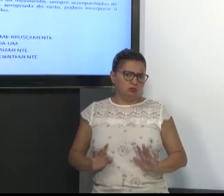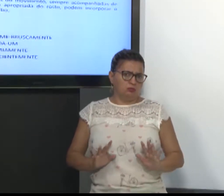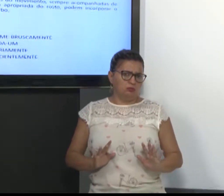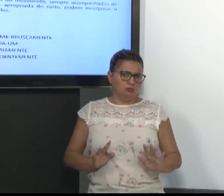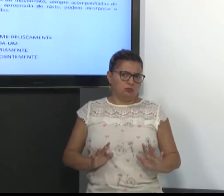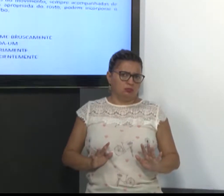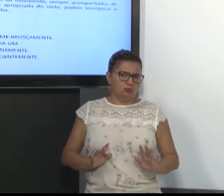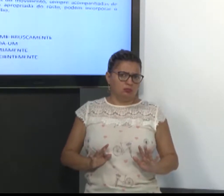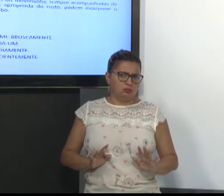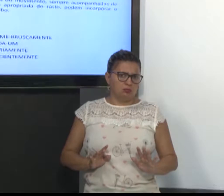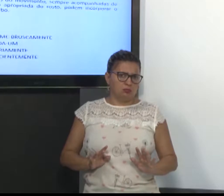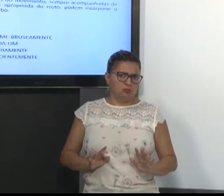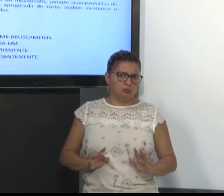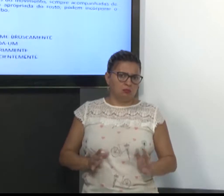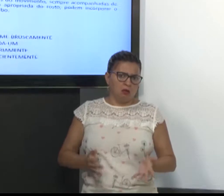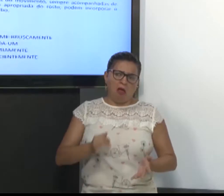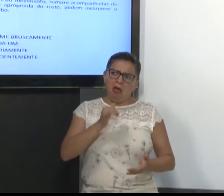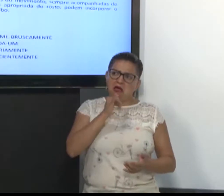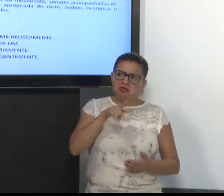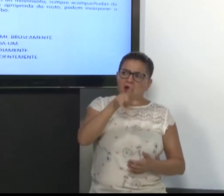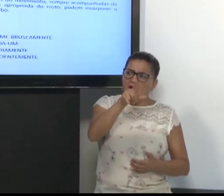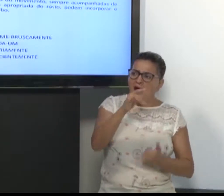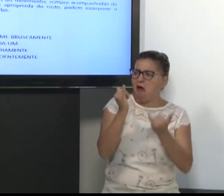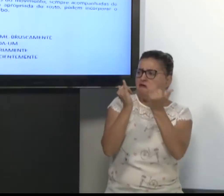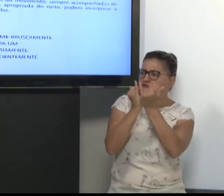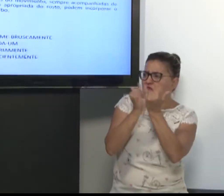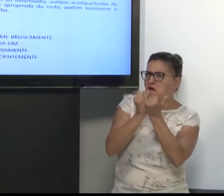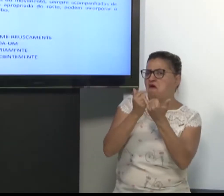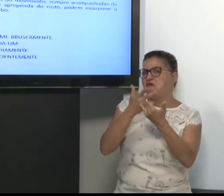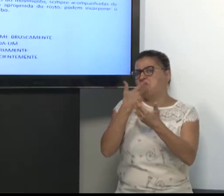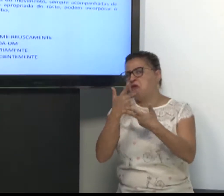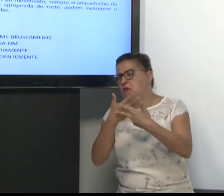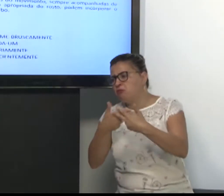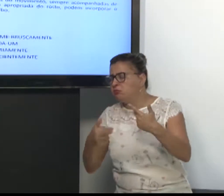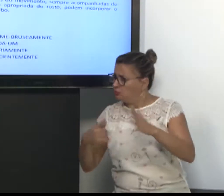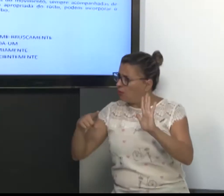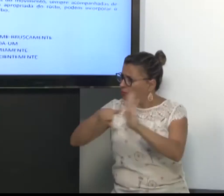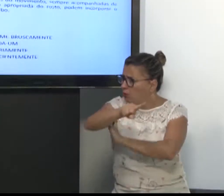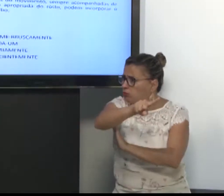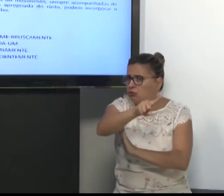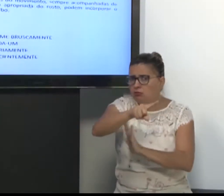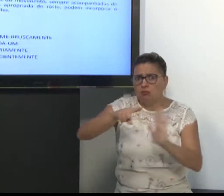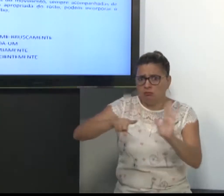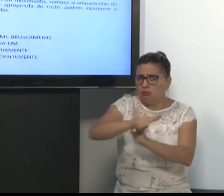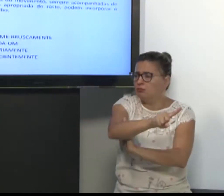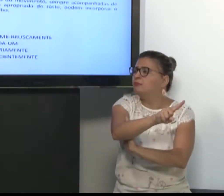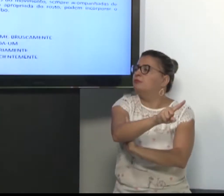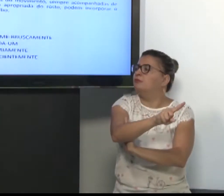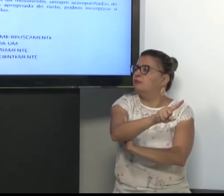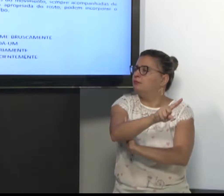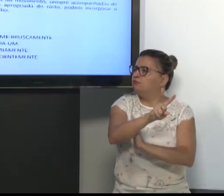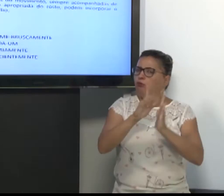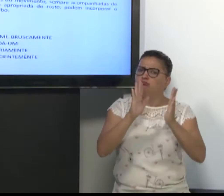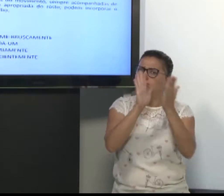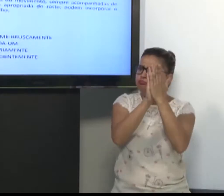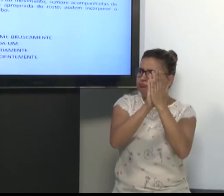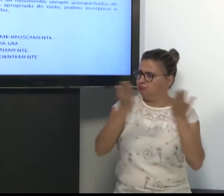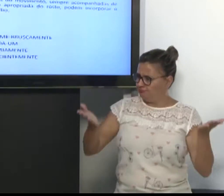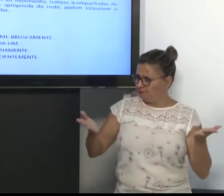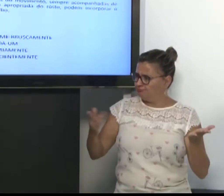Depende do contexto. Então, por exemplo. Olha, as pessoas estão fofocando. Você perguntou se aquilo é verdade?